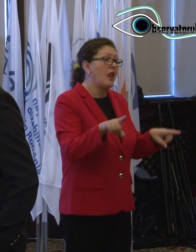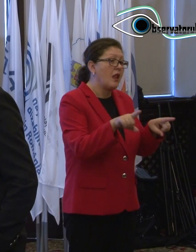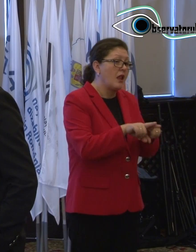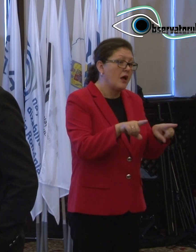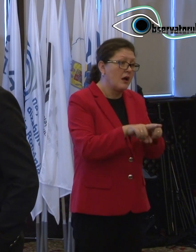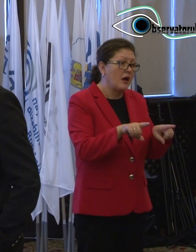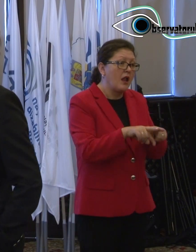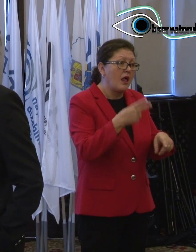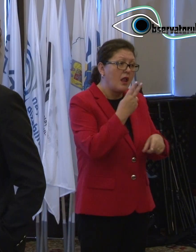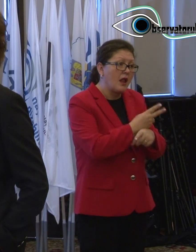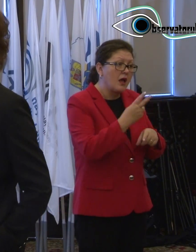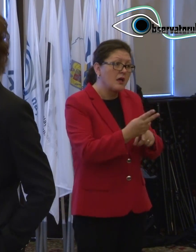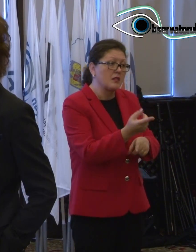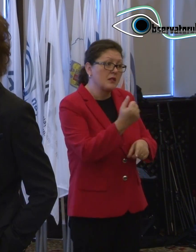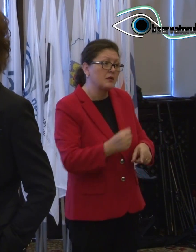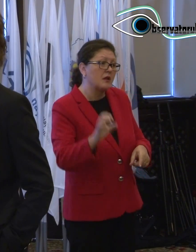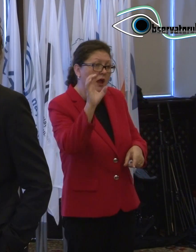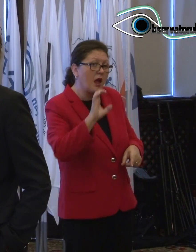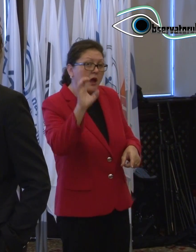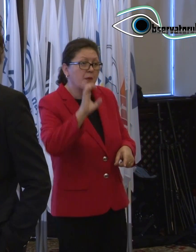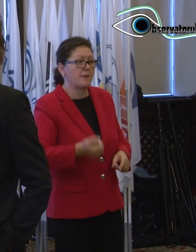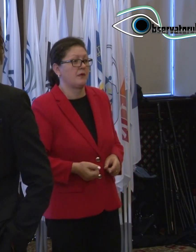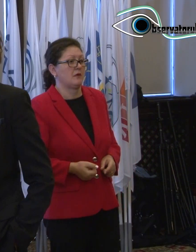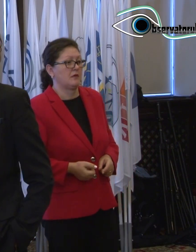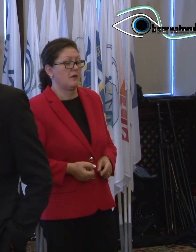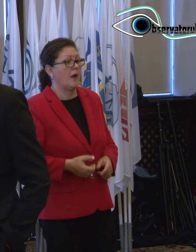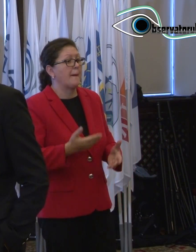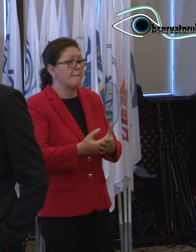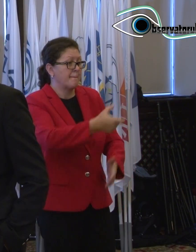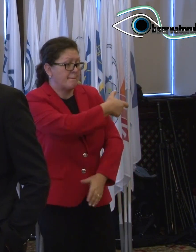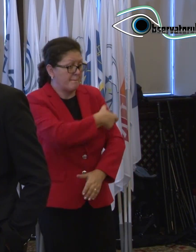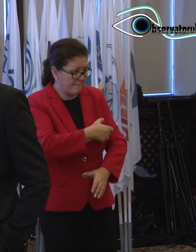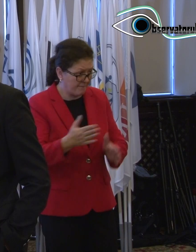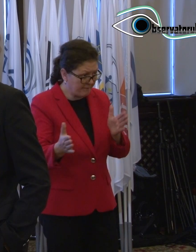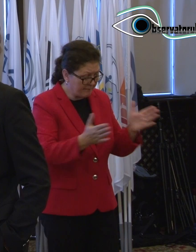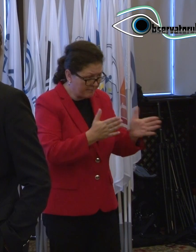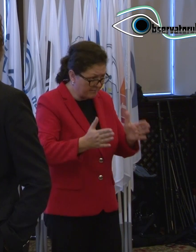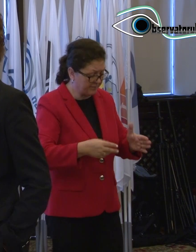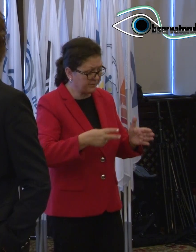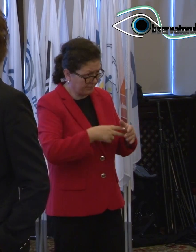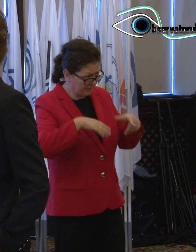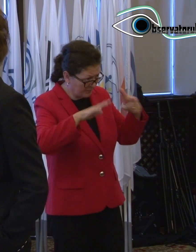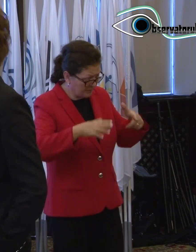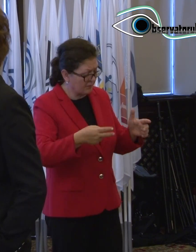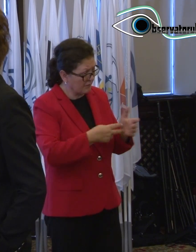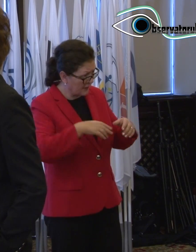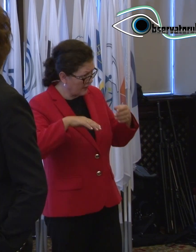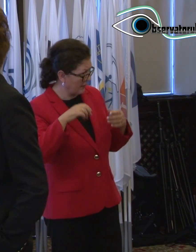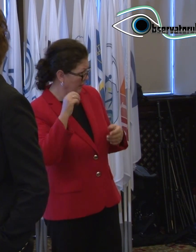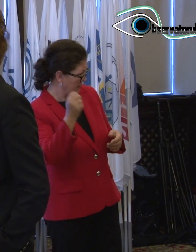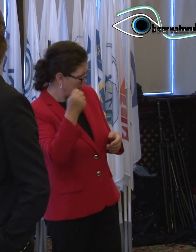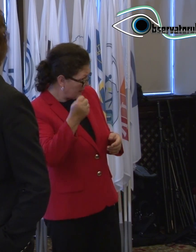Consiliul, este perioada care urmează 2017-2019, o perioadă extraordinar